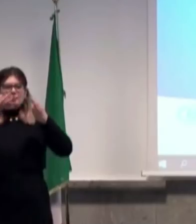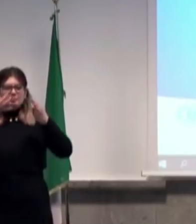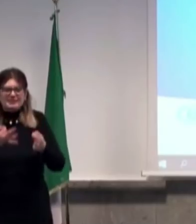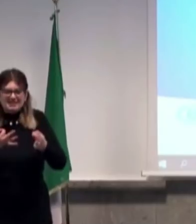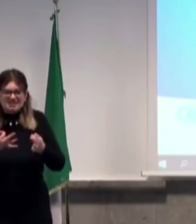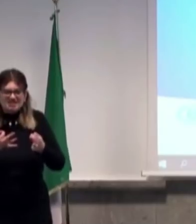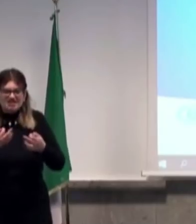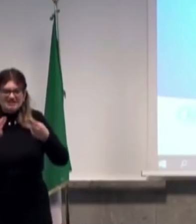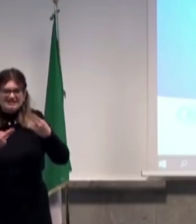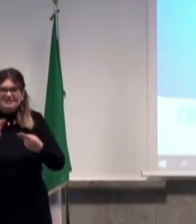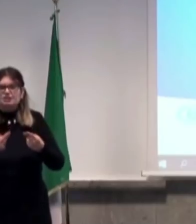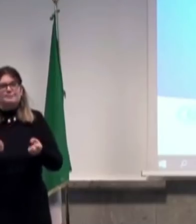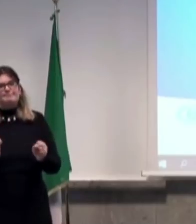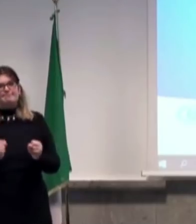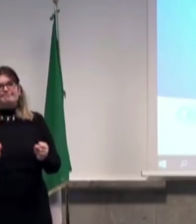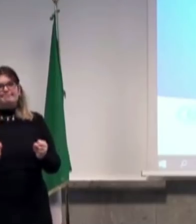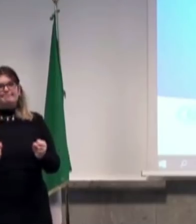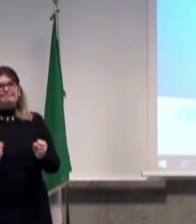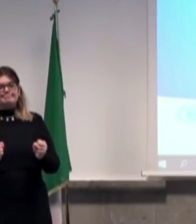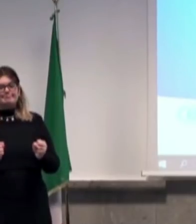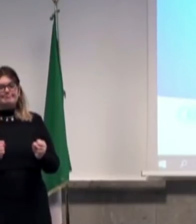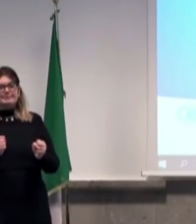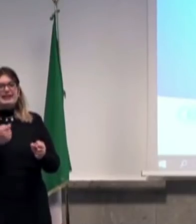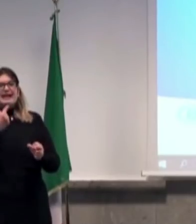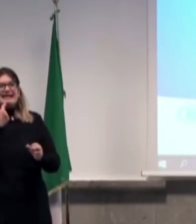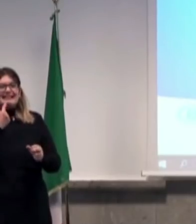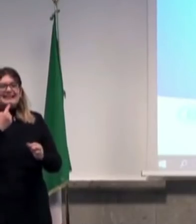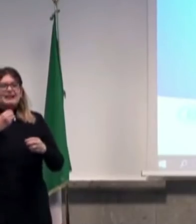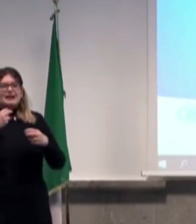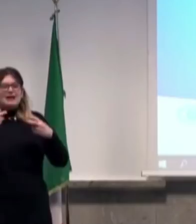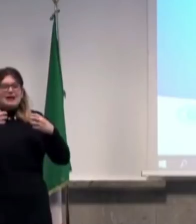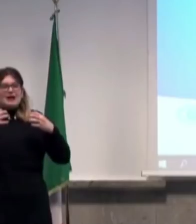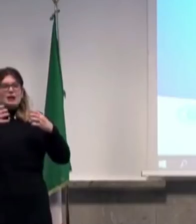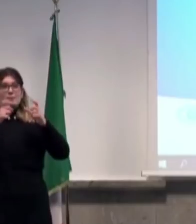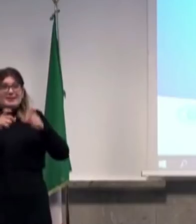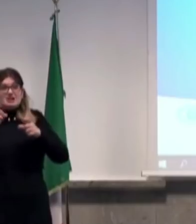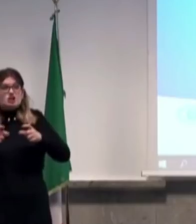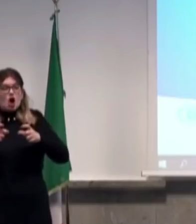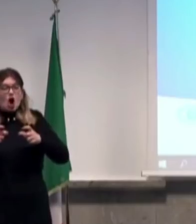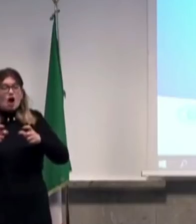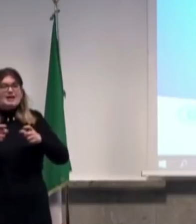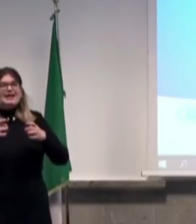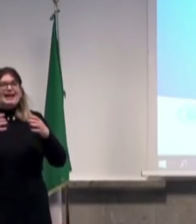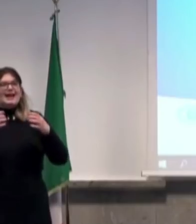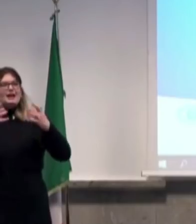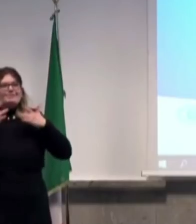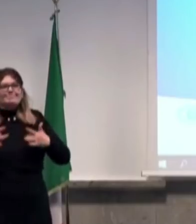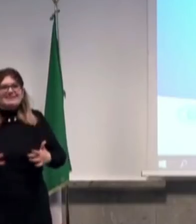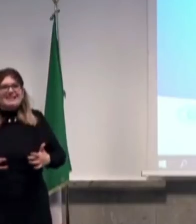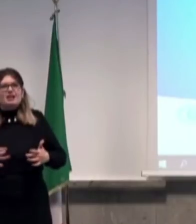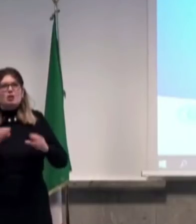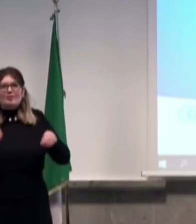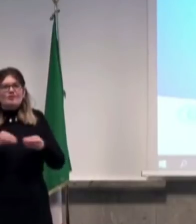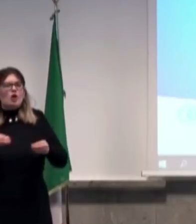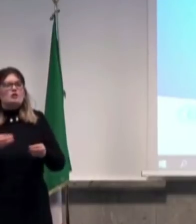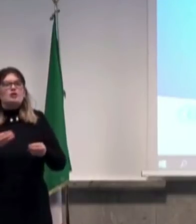cosiddetti soggetti asintomatici o con sintomatologia sfumatissima tale per cui non